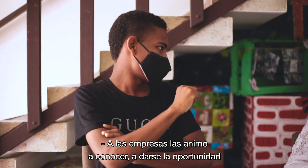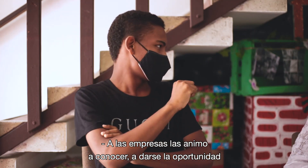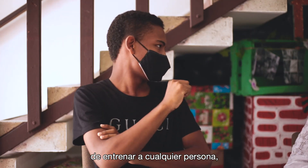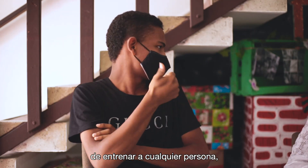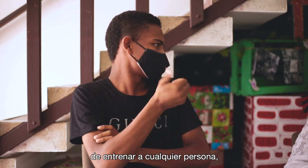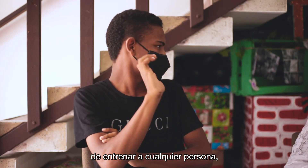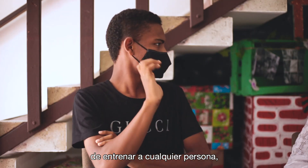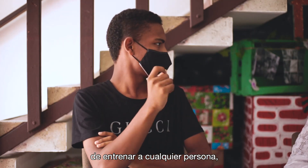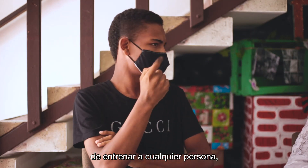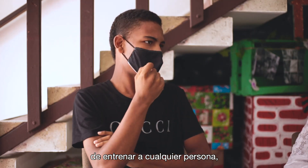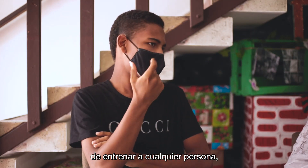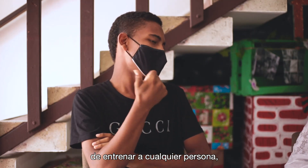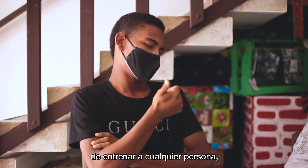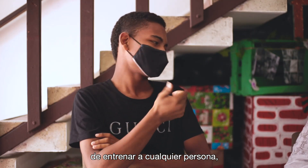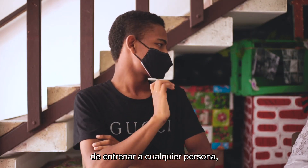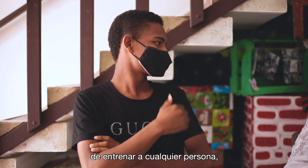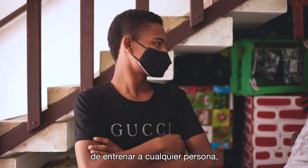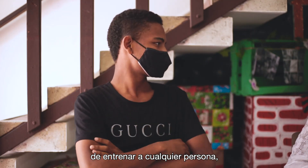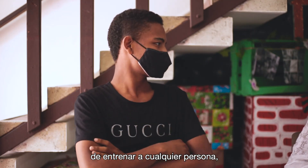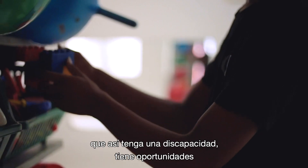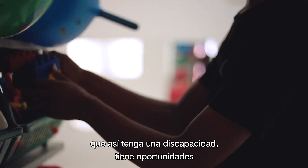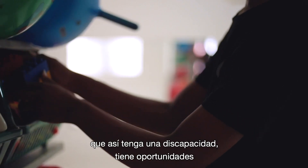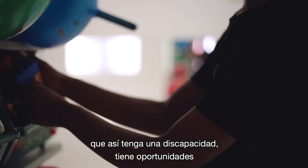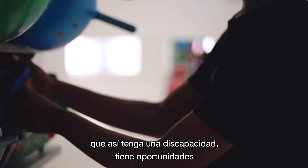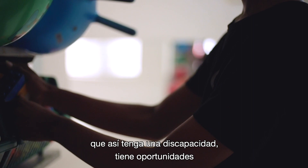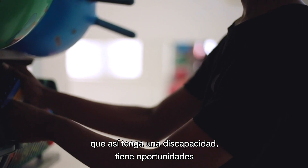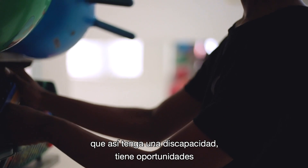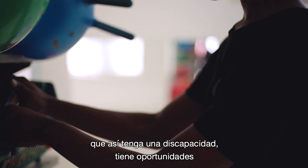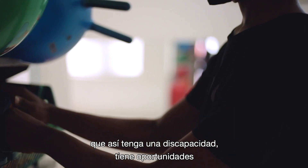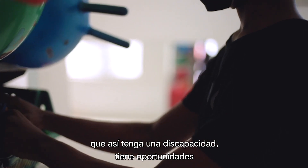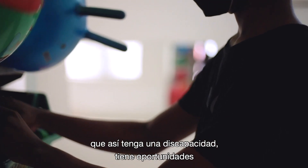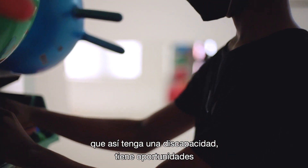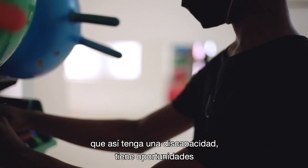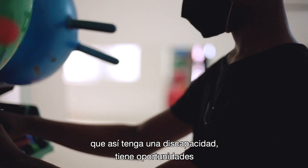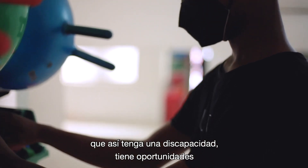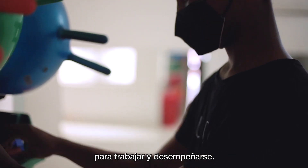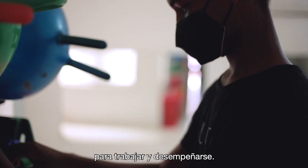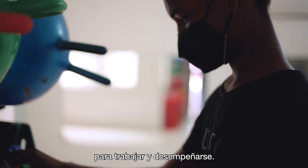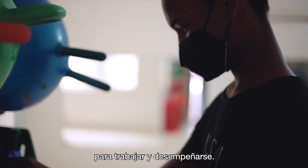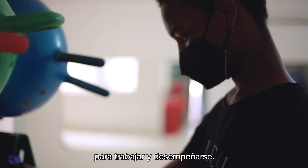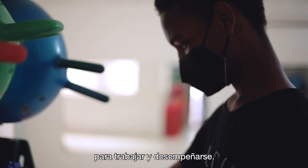de entrenar a cualquier persona que así tenga una discapacidad, tiene oportunidades para trabajar y